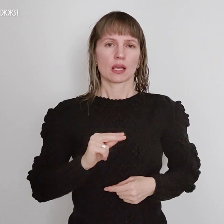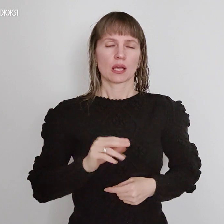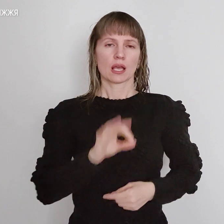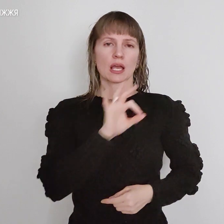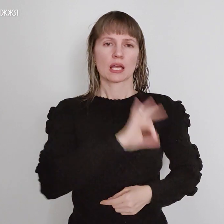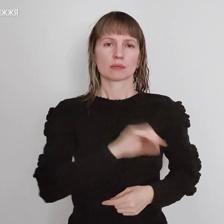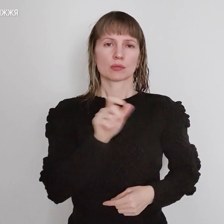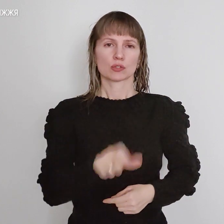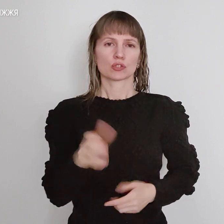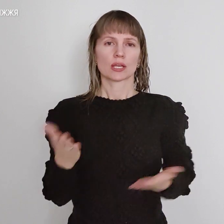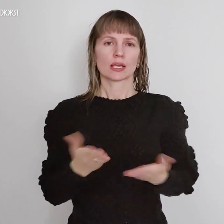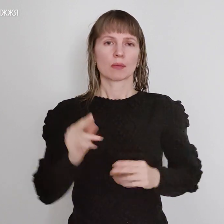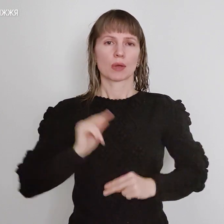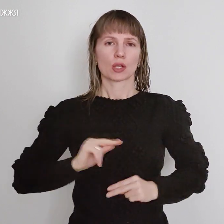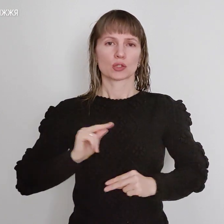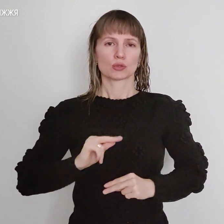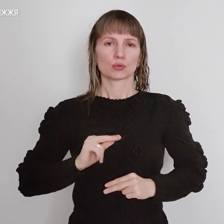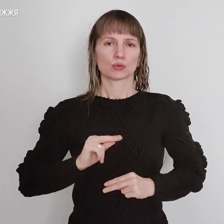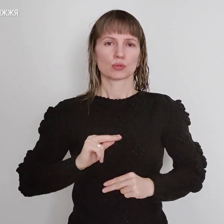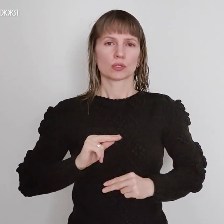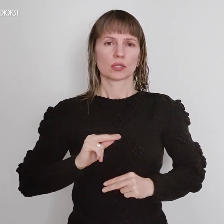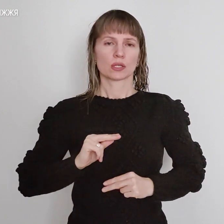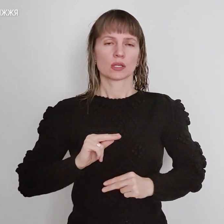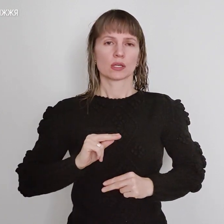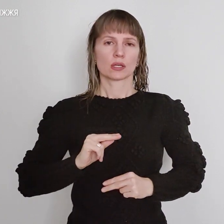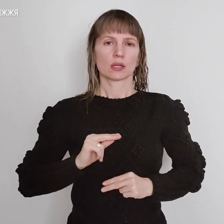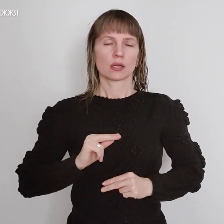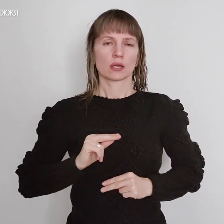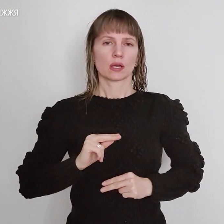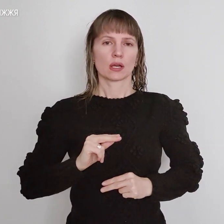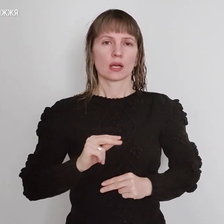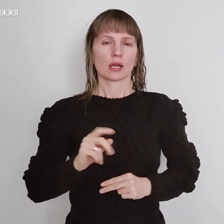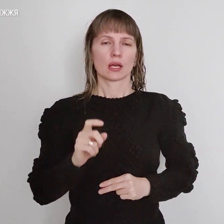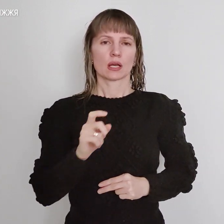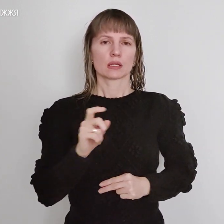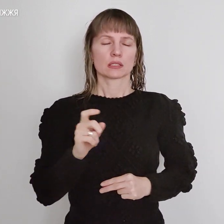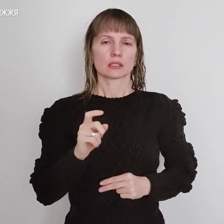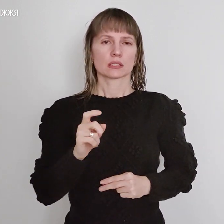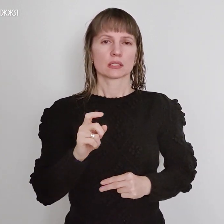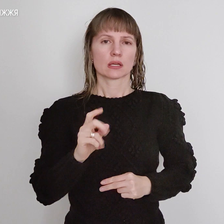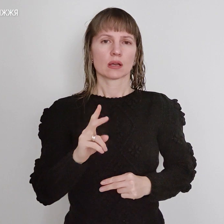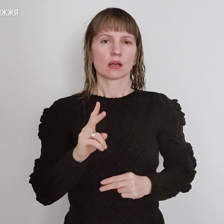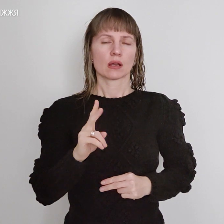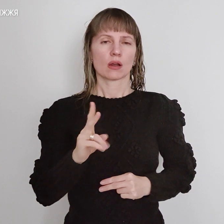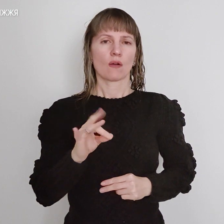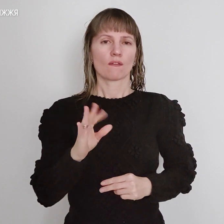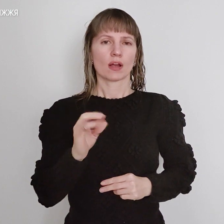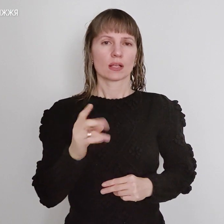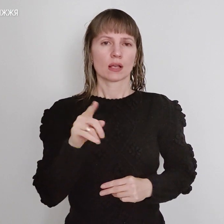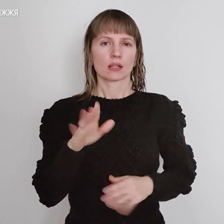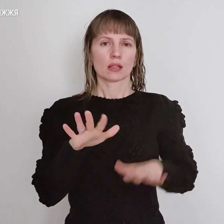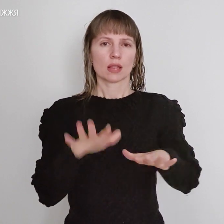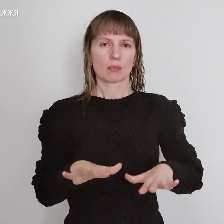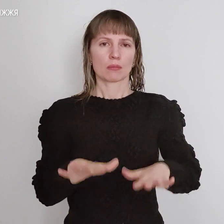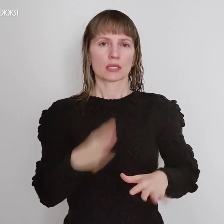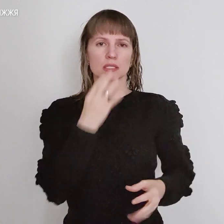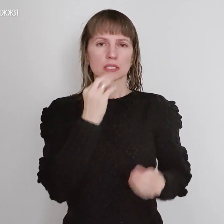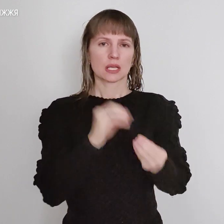які працюють з блоками, з керуванням блоками, вони наховуються на своїх місцях, вони роботу